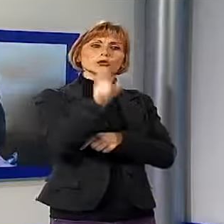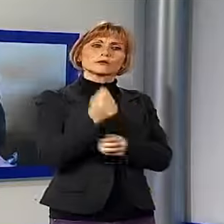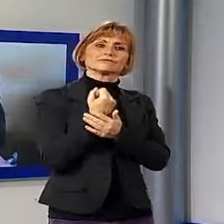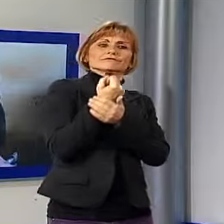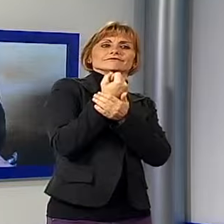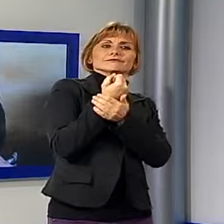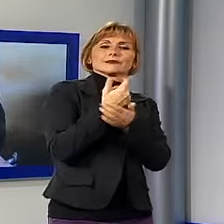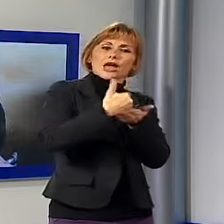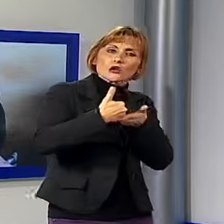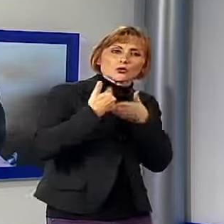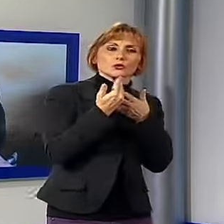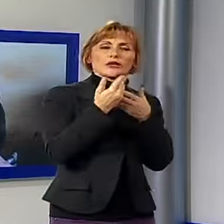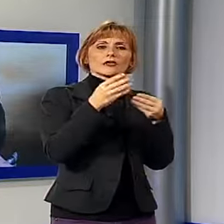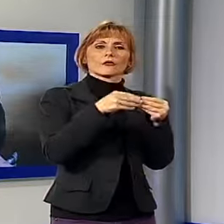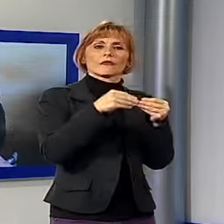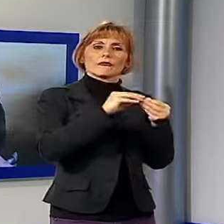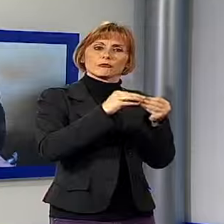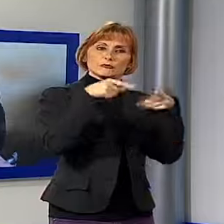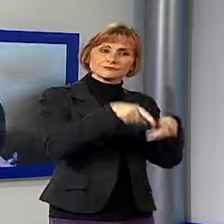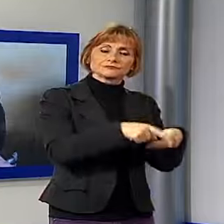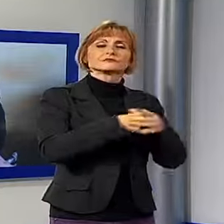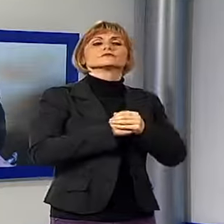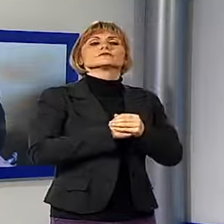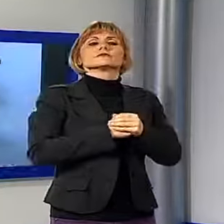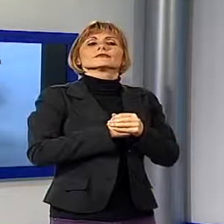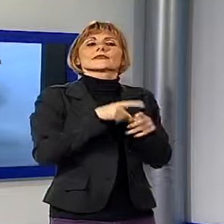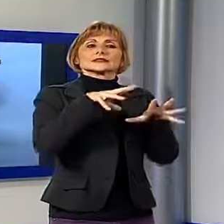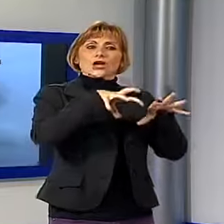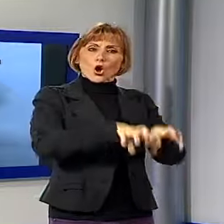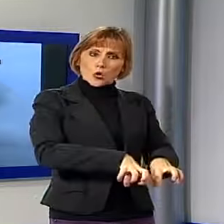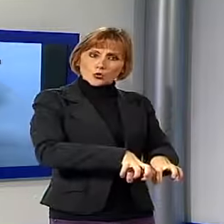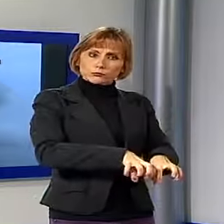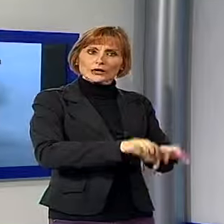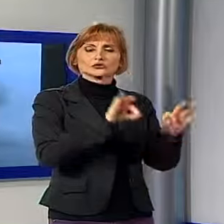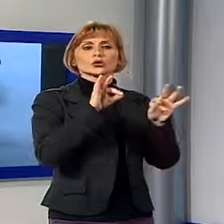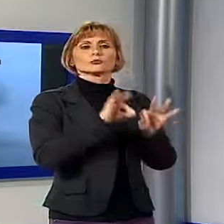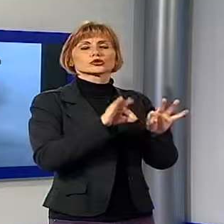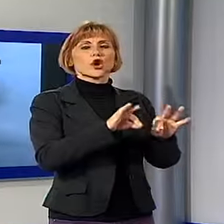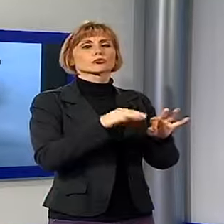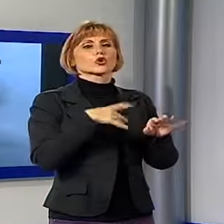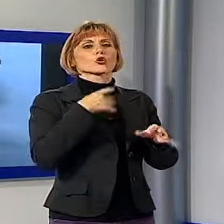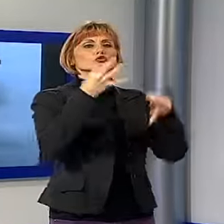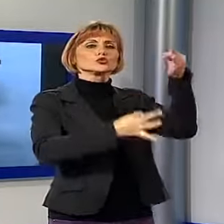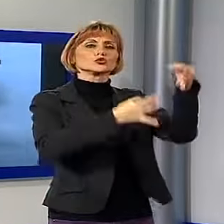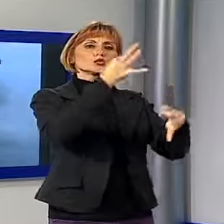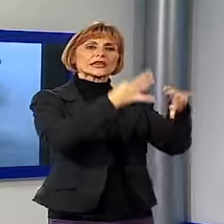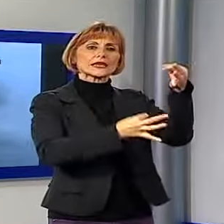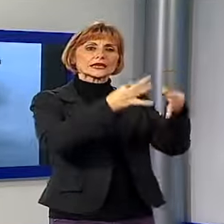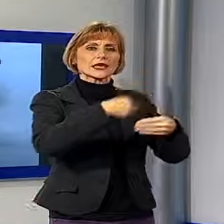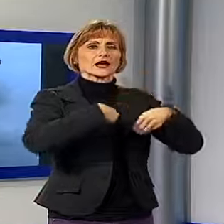nella realizzazione di questo progetto, che è Laurodini, che quindi si occupato di presiedere la giuria per la scelta e la selezione